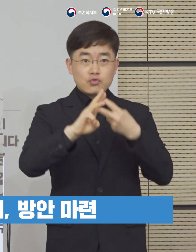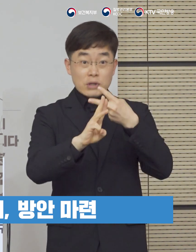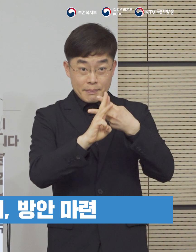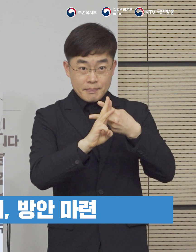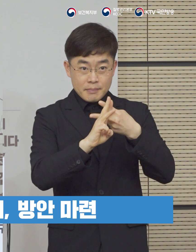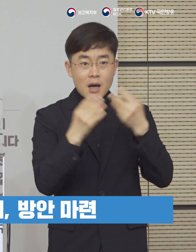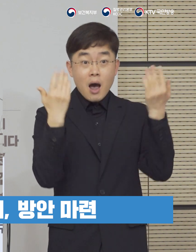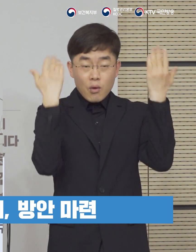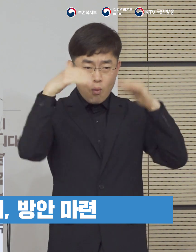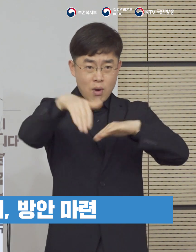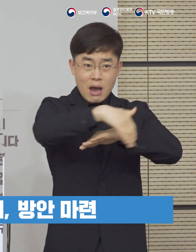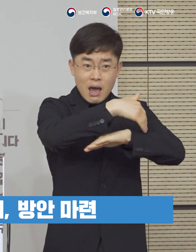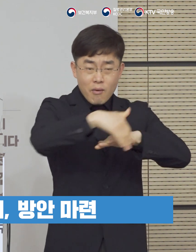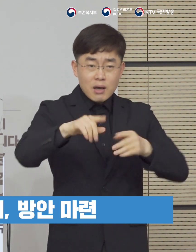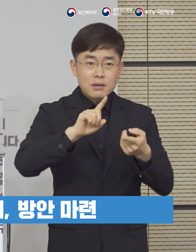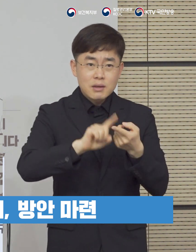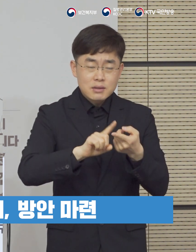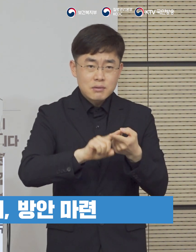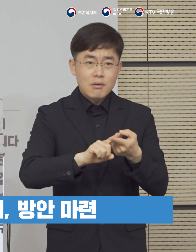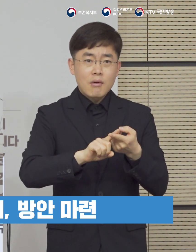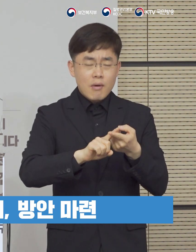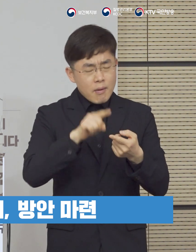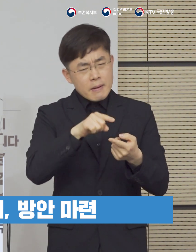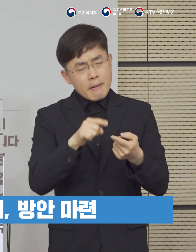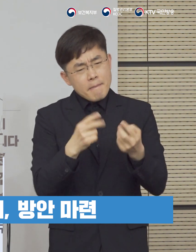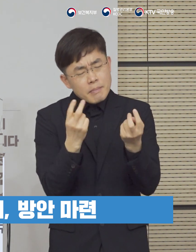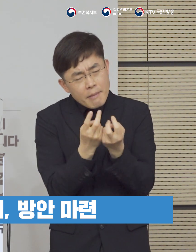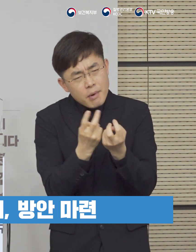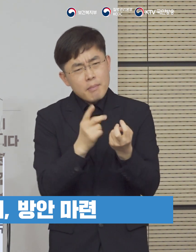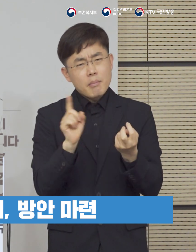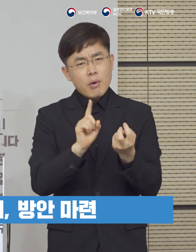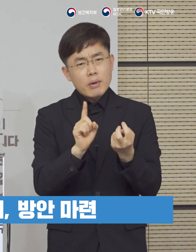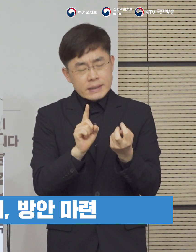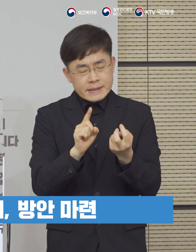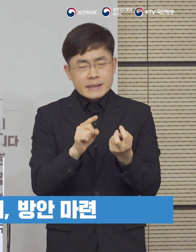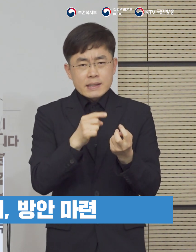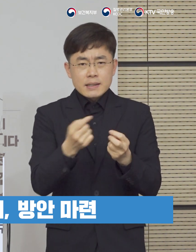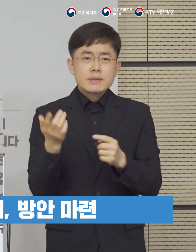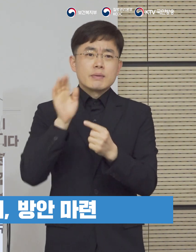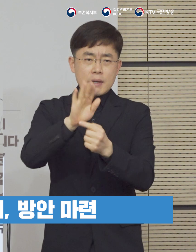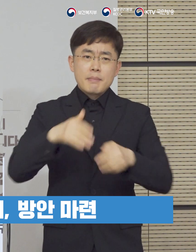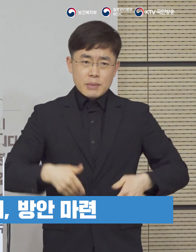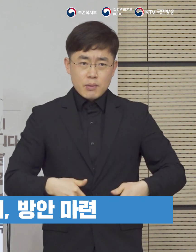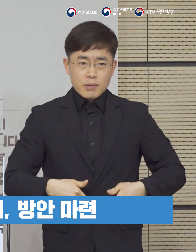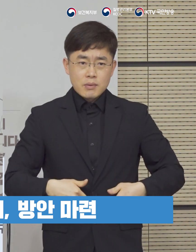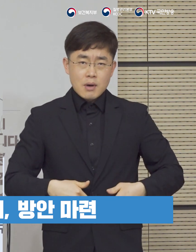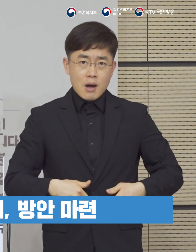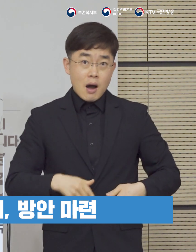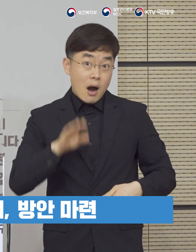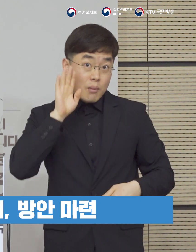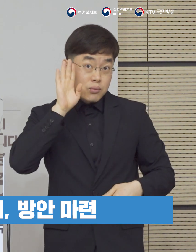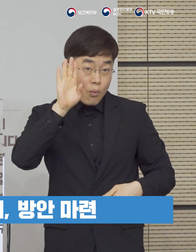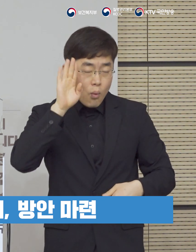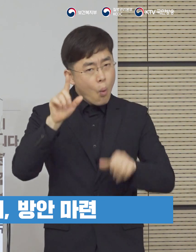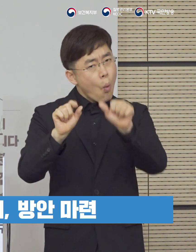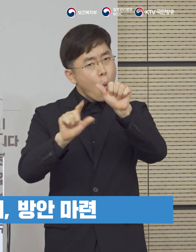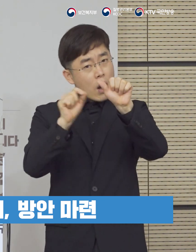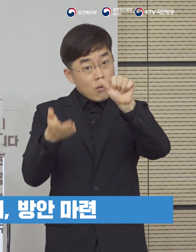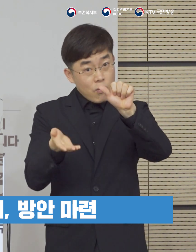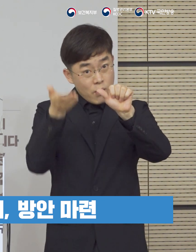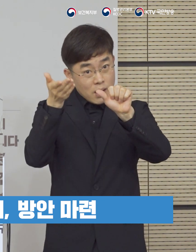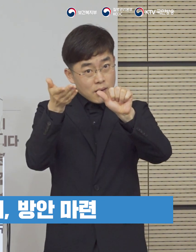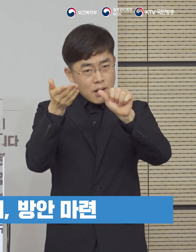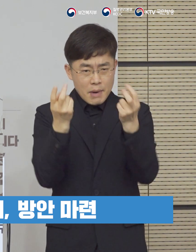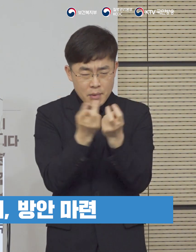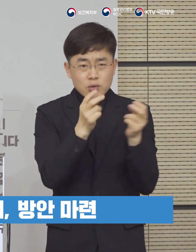비롯한 학생들의 개학 시기와 방법을 국민 여러분께 알려드릴 수 있도록 늦어도 5월